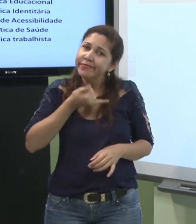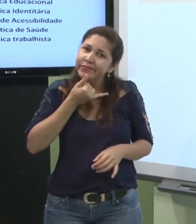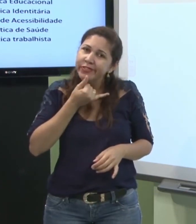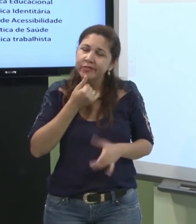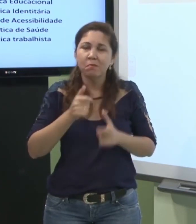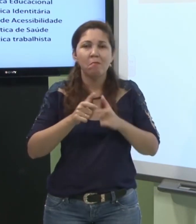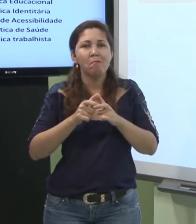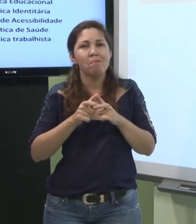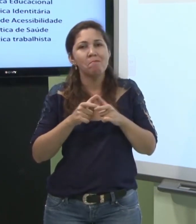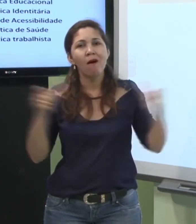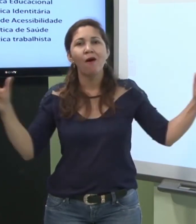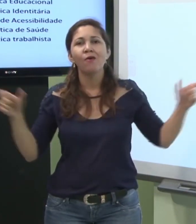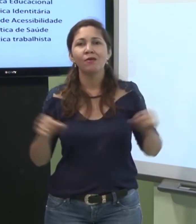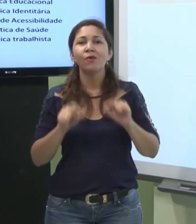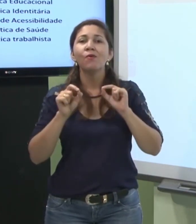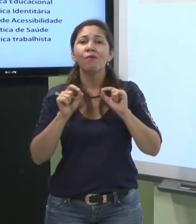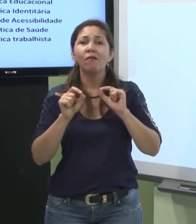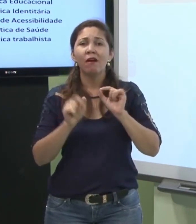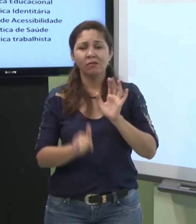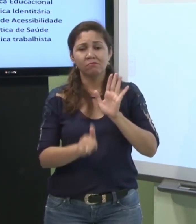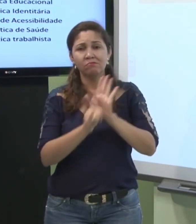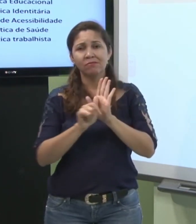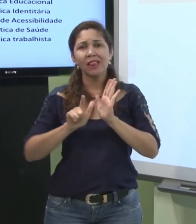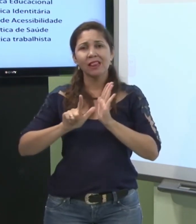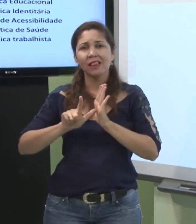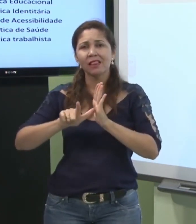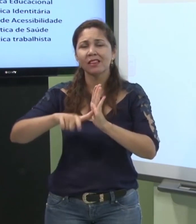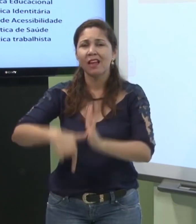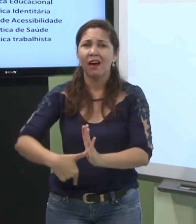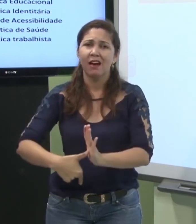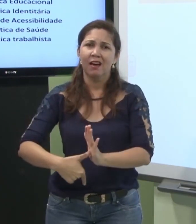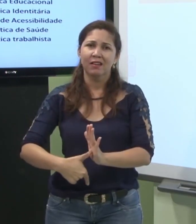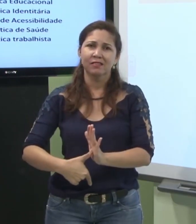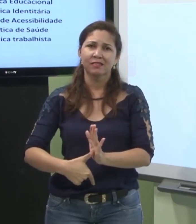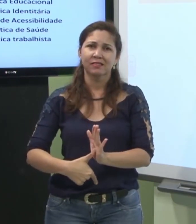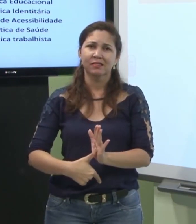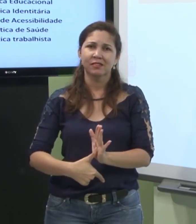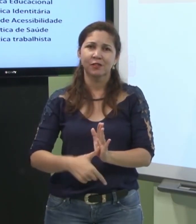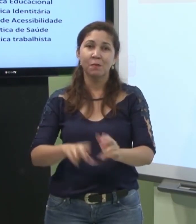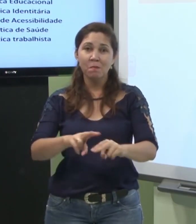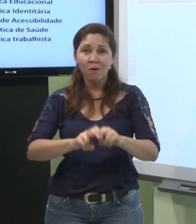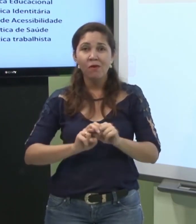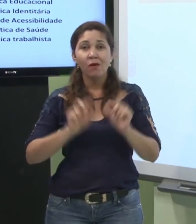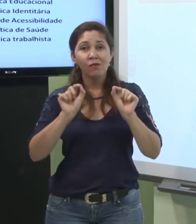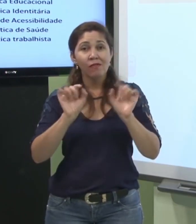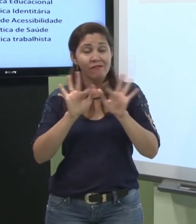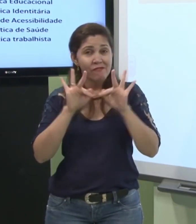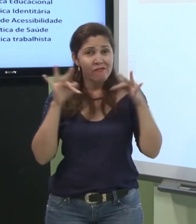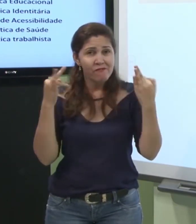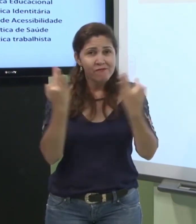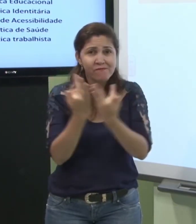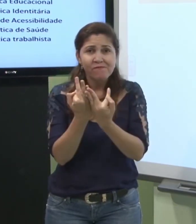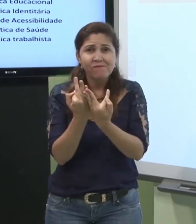crianças a maioria infelizmente elas têm um desenvolvimento tardia da sua identidade